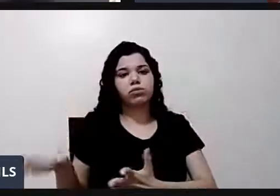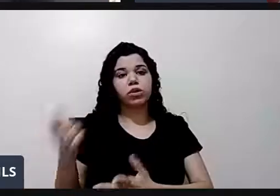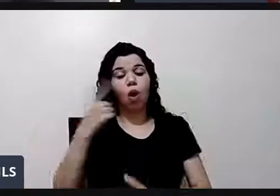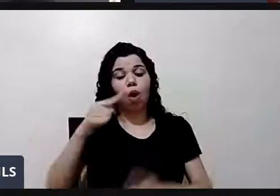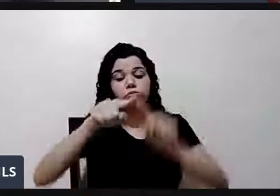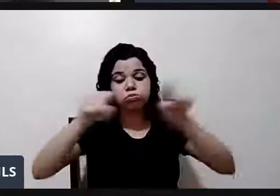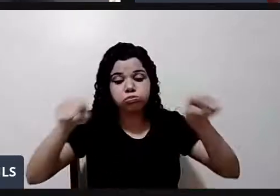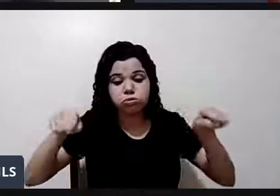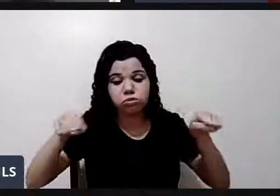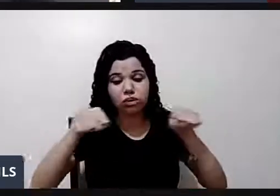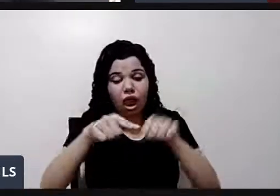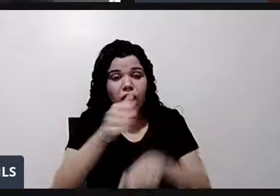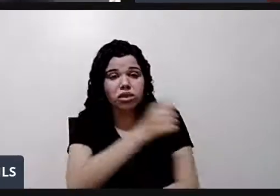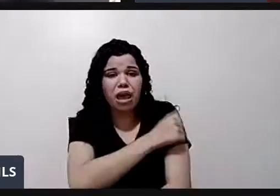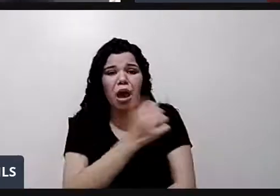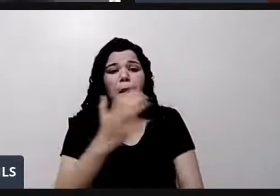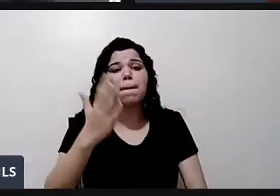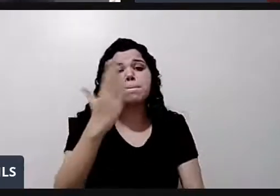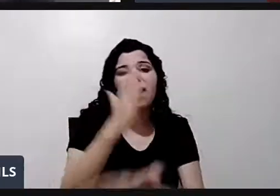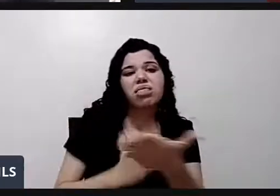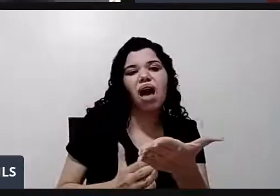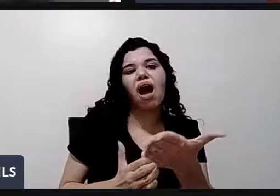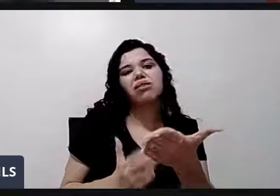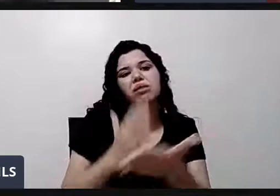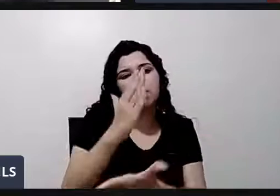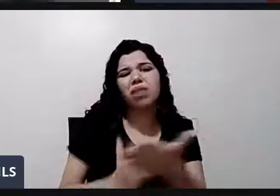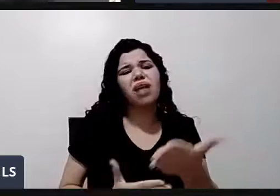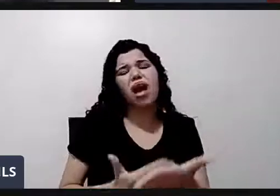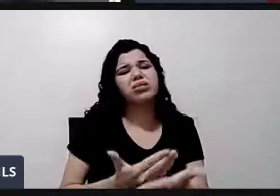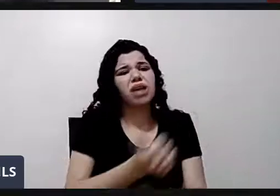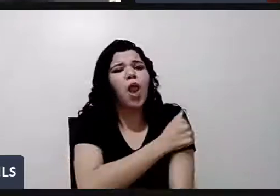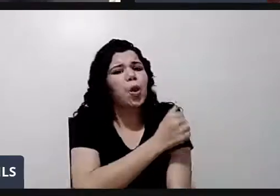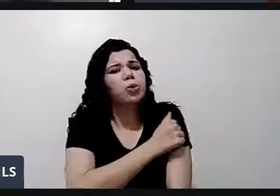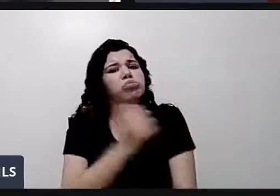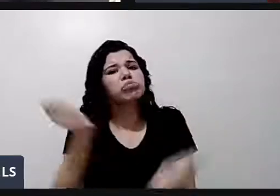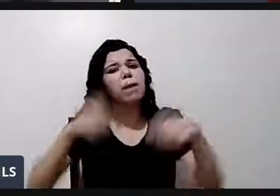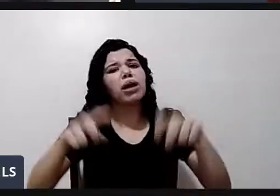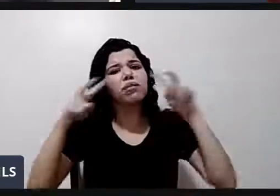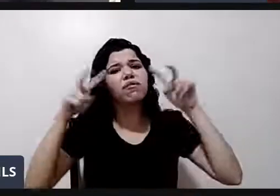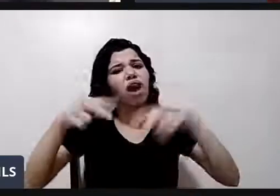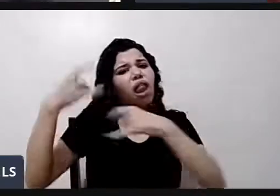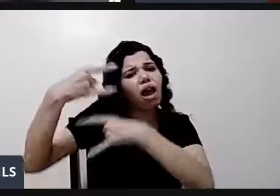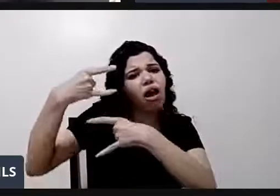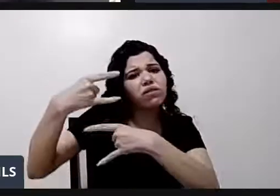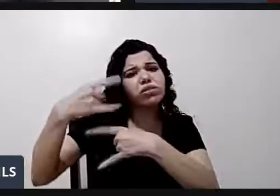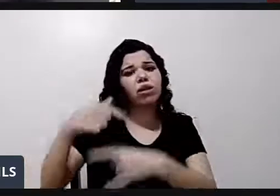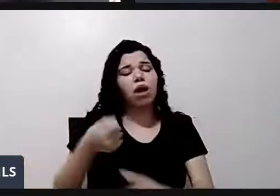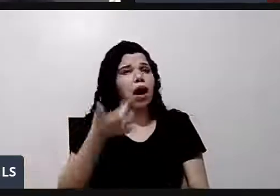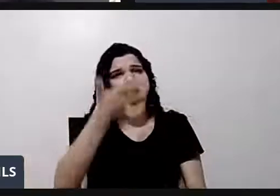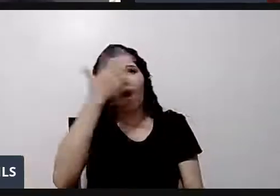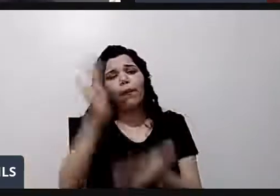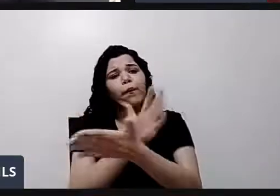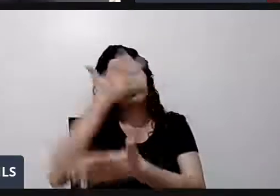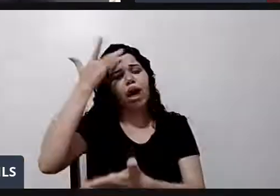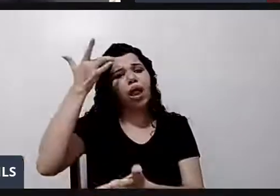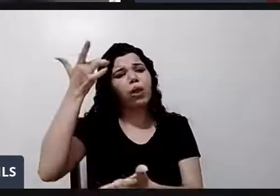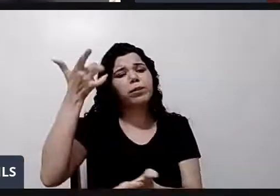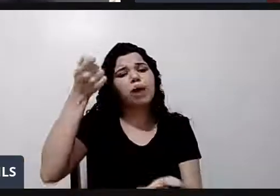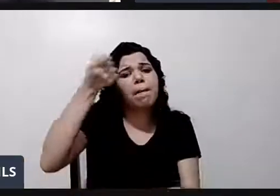menos metade dos alunos doidos por aula. Então, esses 10 pagam R 100 por mês para aquele pobrezinho ter uma